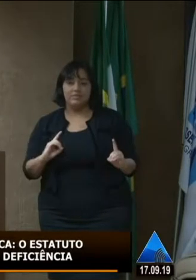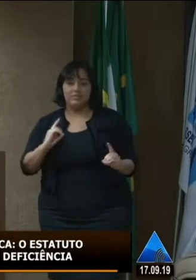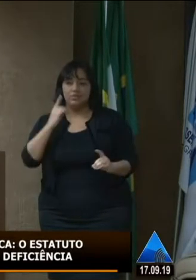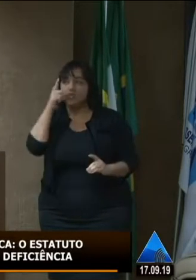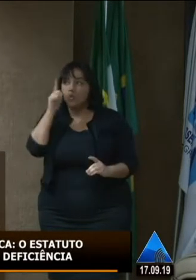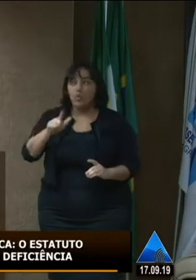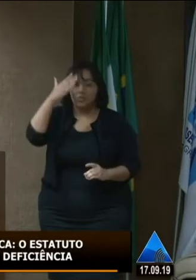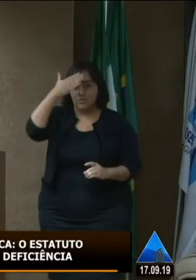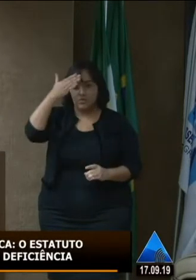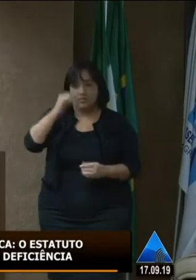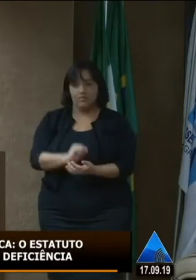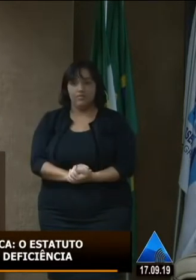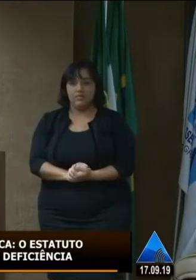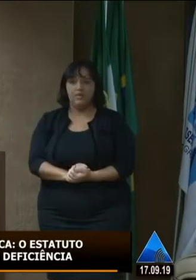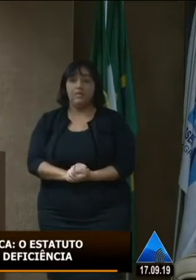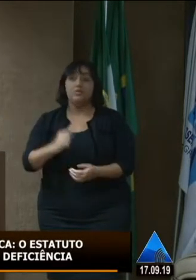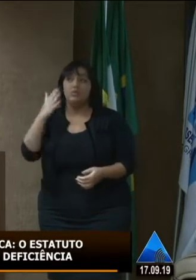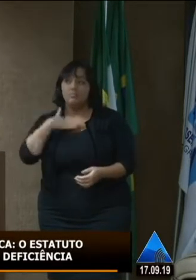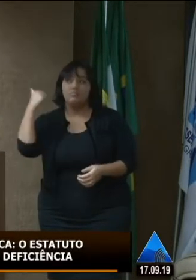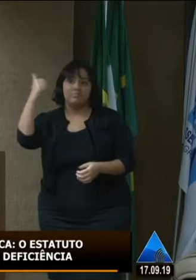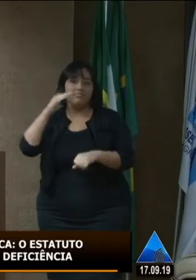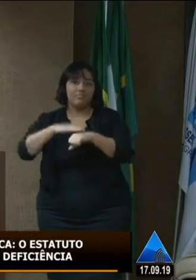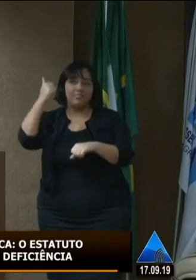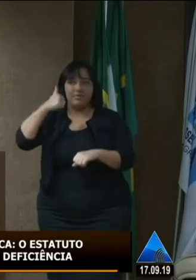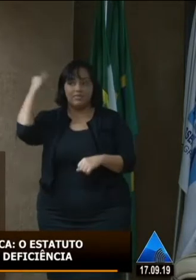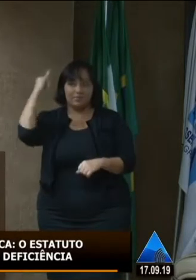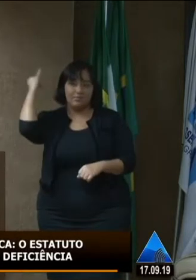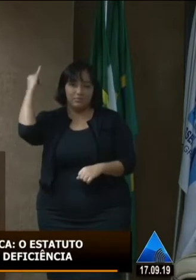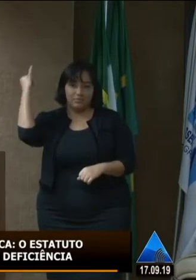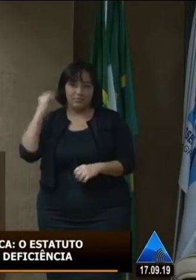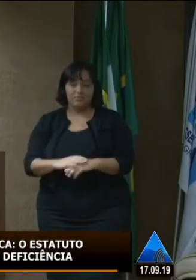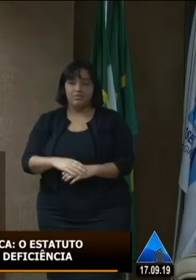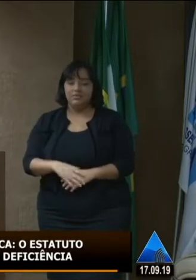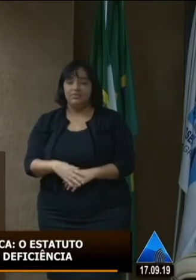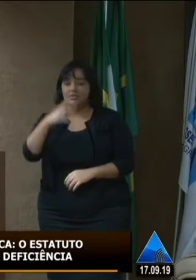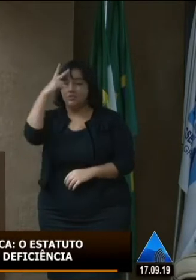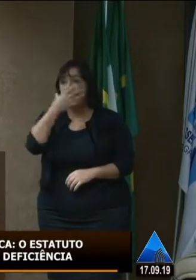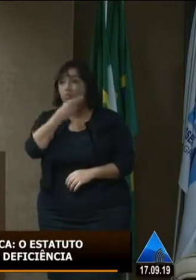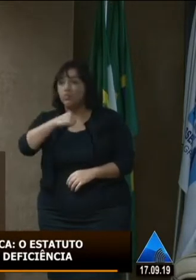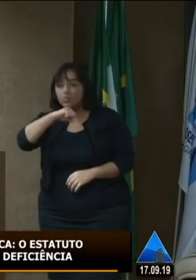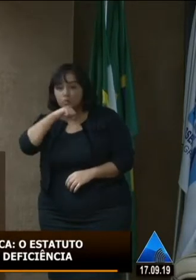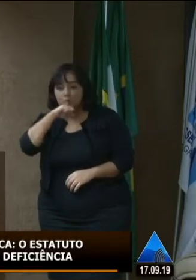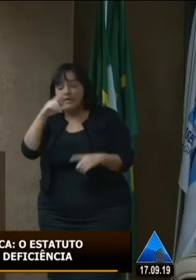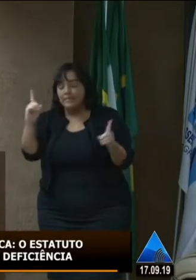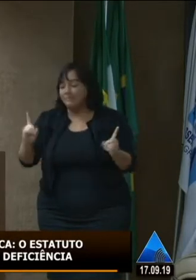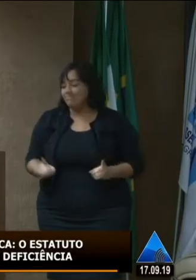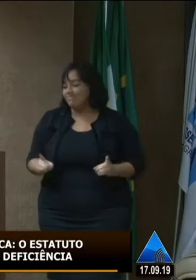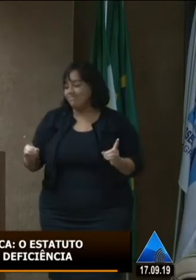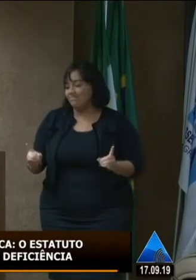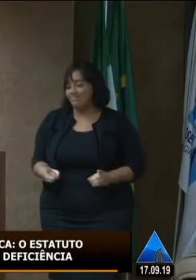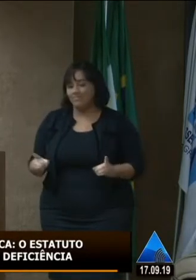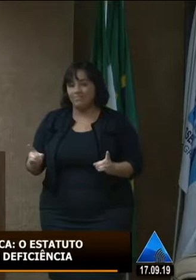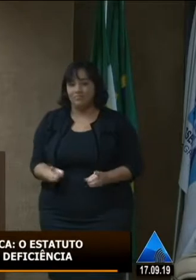são invisíveis duas vezes os pais sofrem ao usar por exemplo um